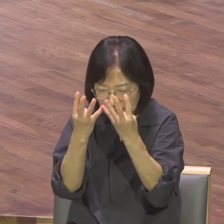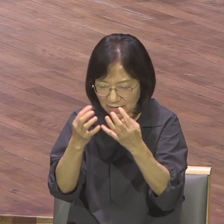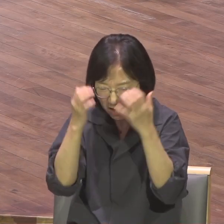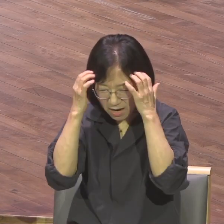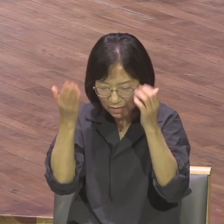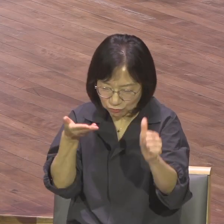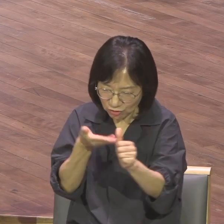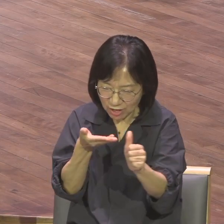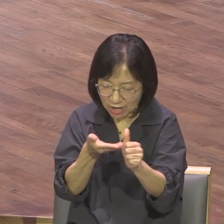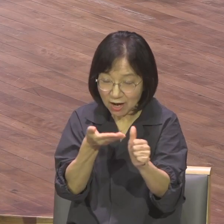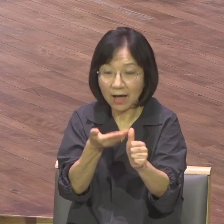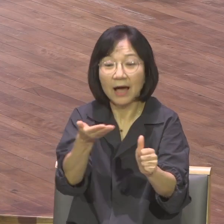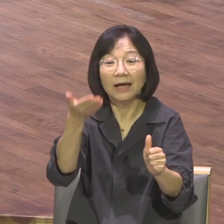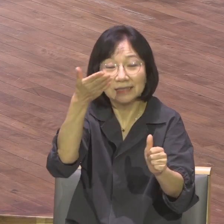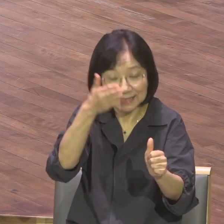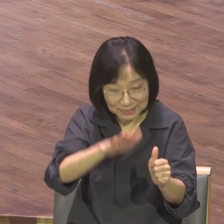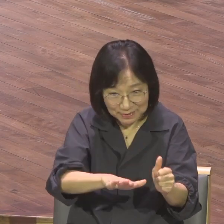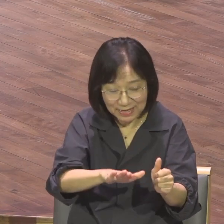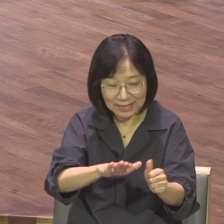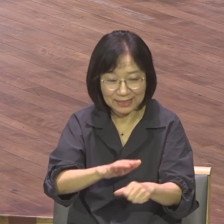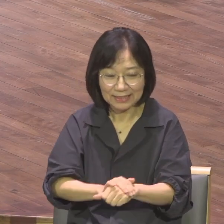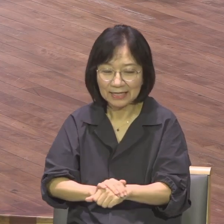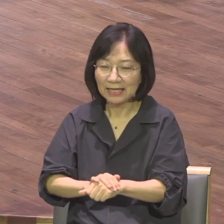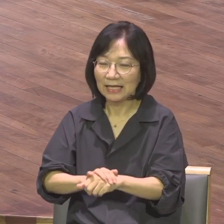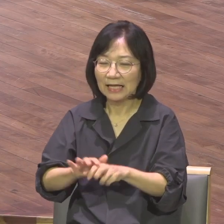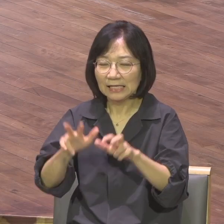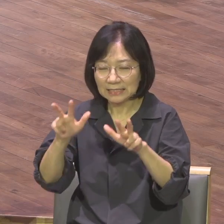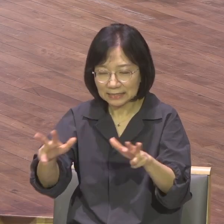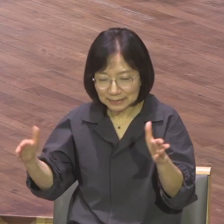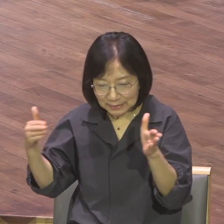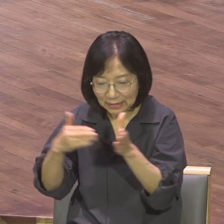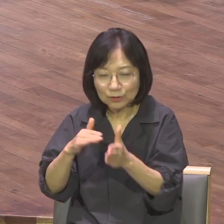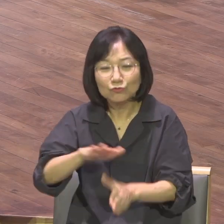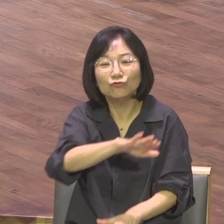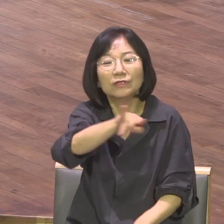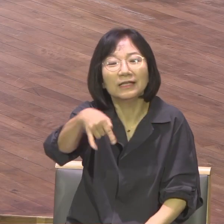통해서 지금까지 우리에게 이 복음이 전달되어왔습니다.